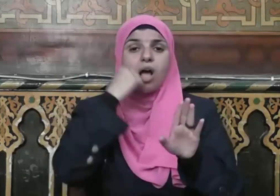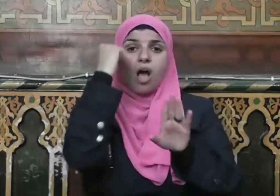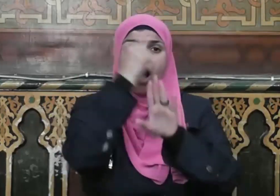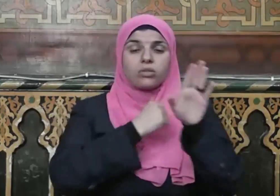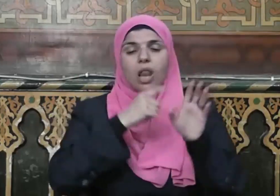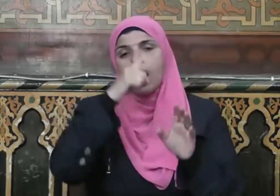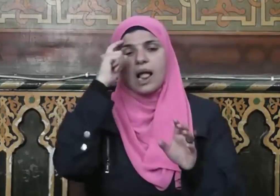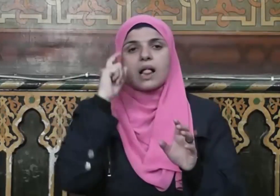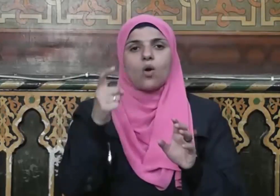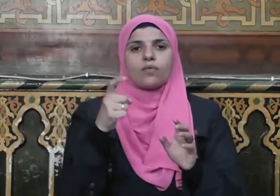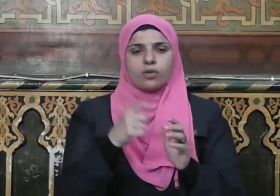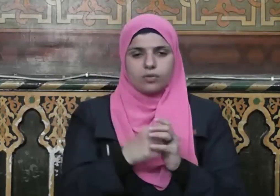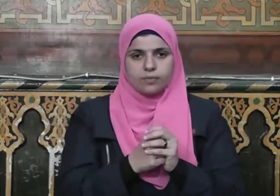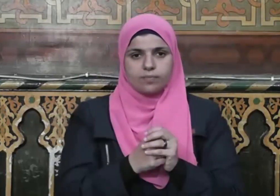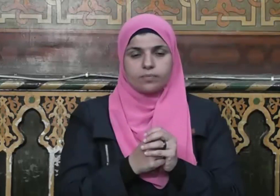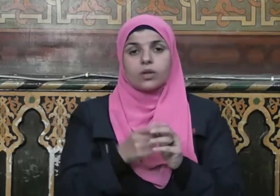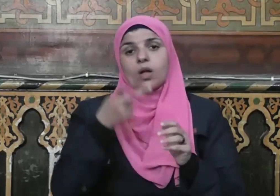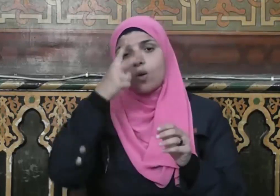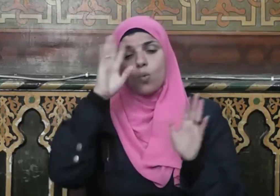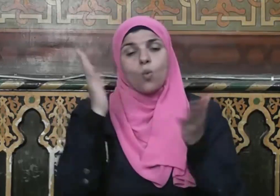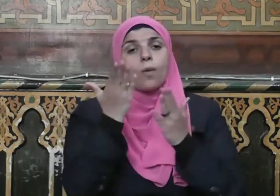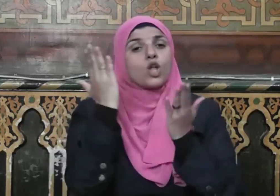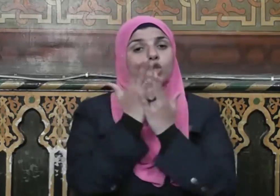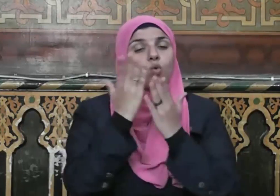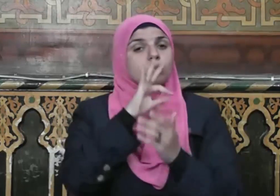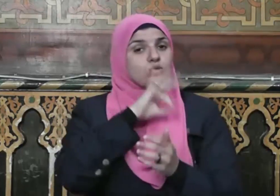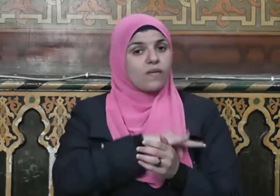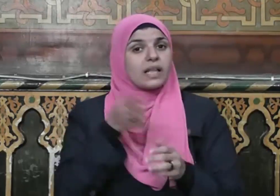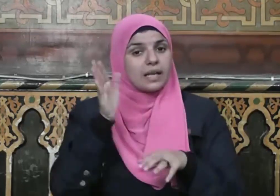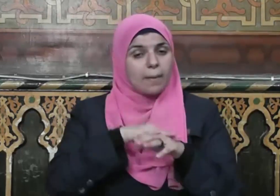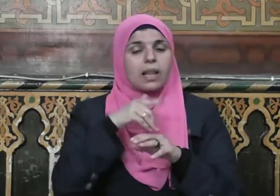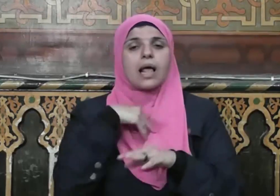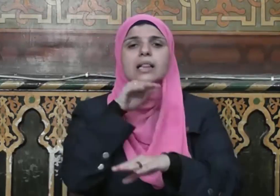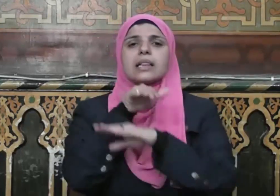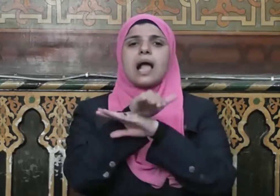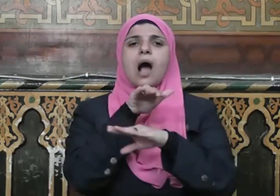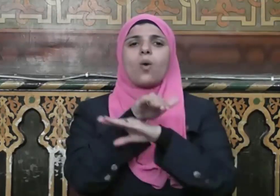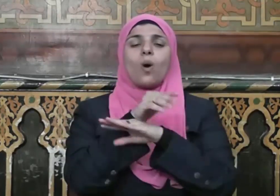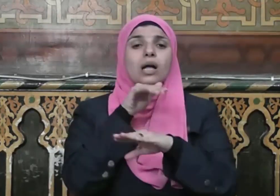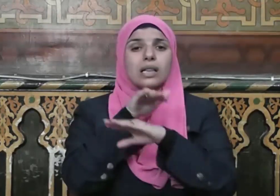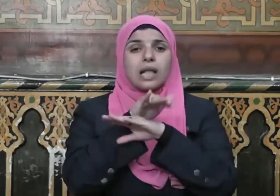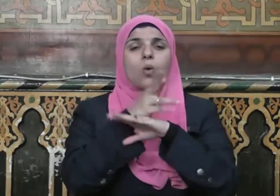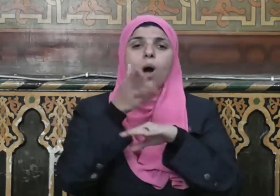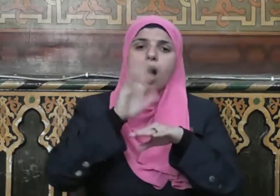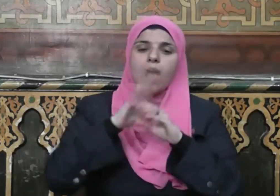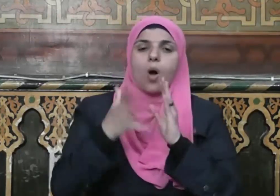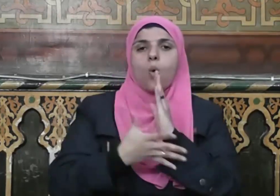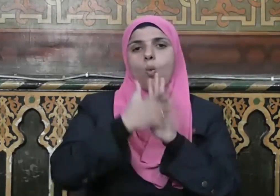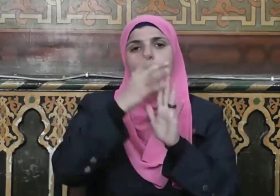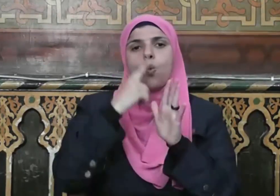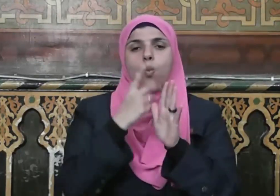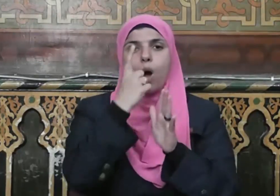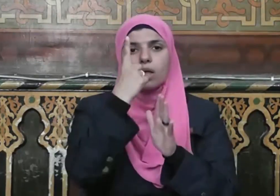وقتاله كفر ومن الدروس كذلك الدعوة إلى الوحدة